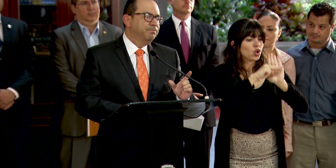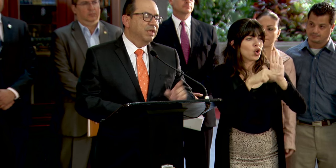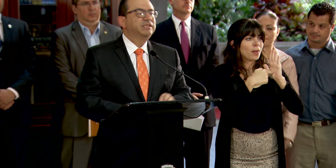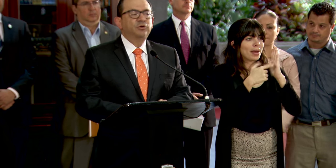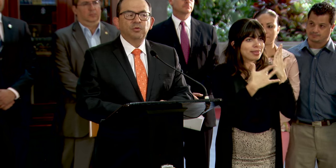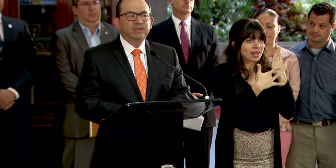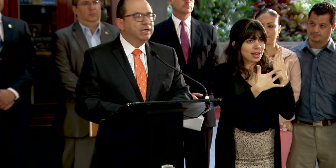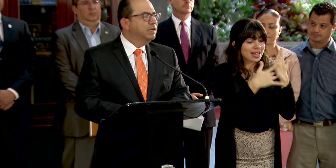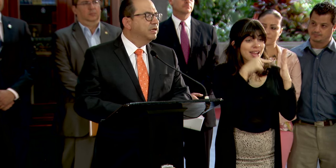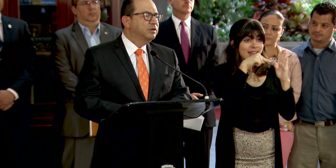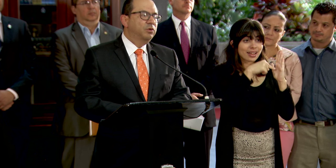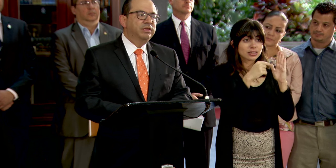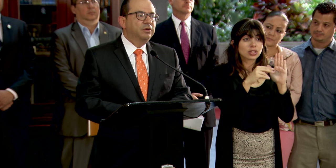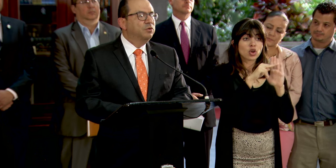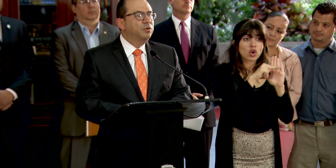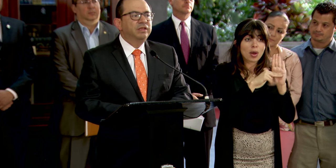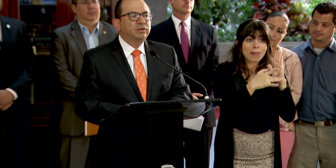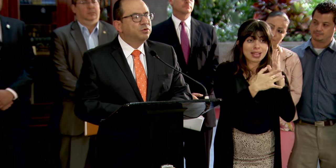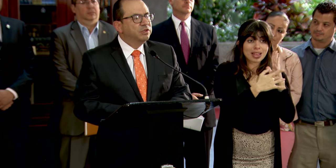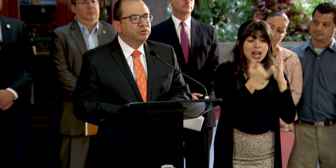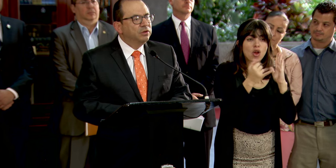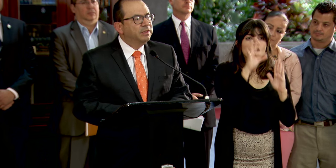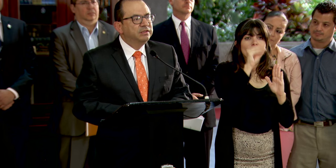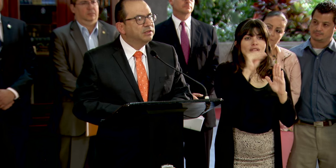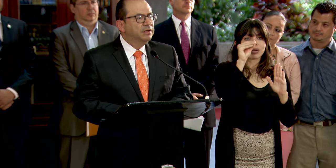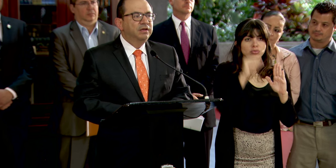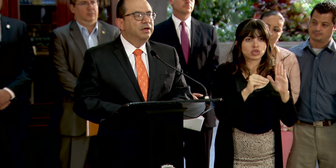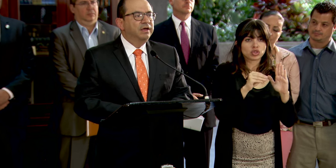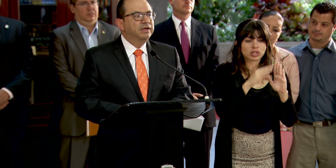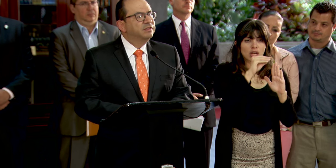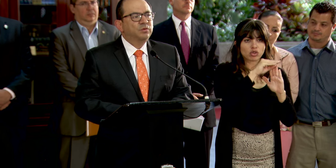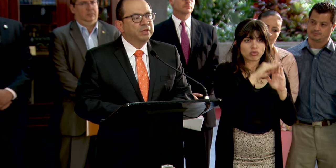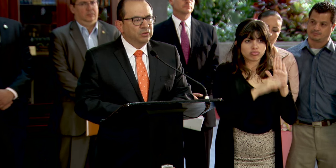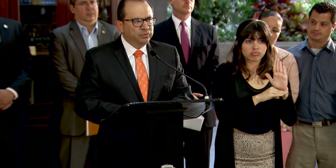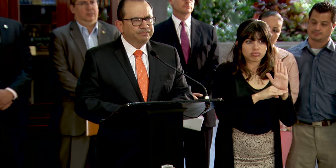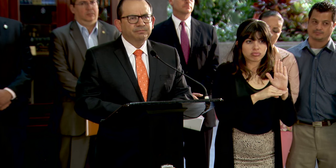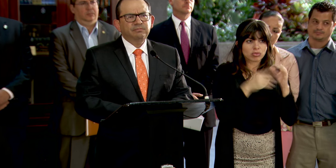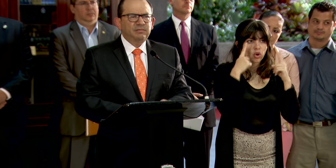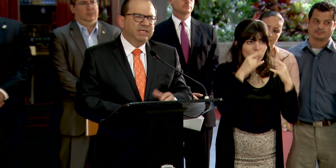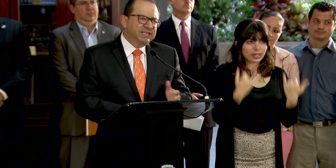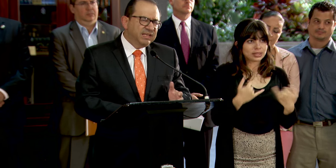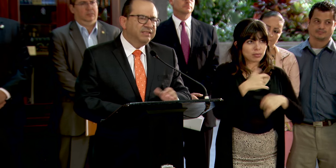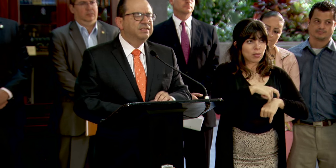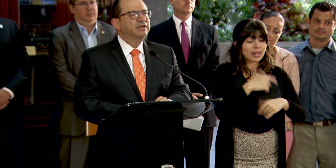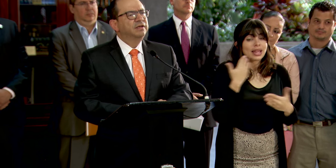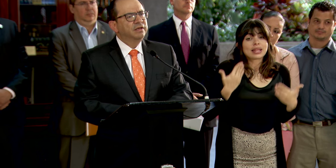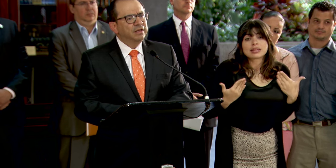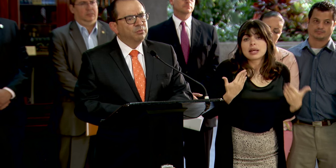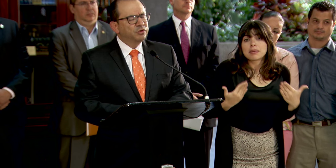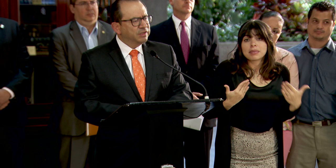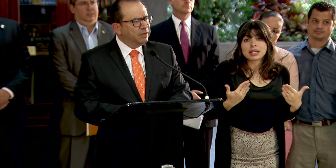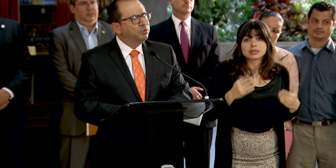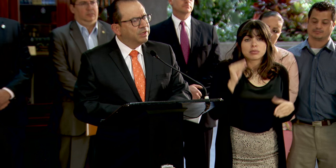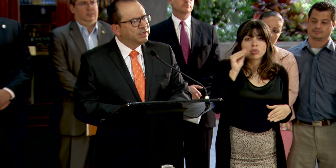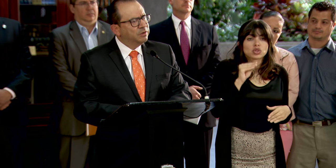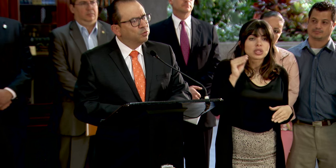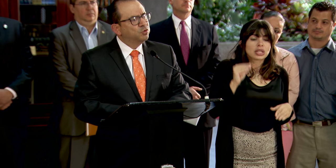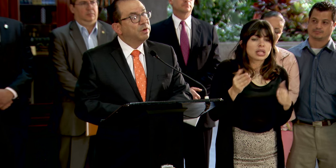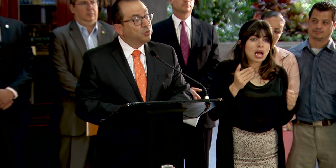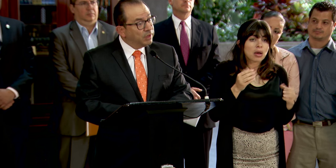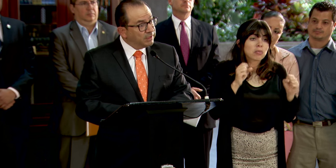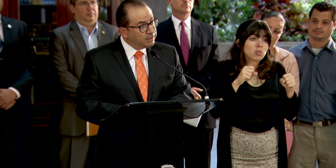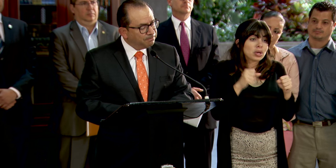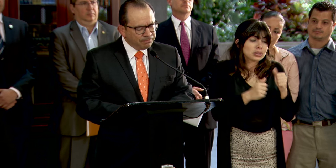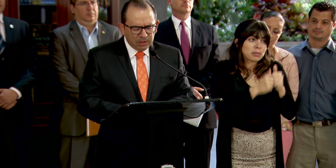técnica. Esa norma técnica se encuentra en un 90% de avance en este momento. Quizás el porcentaje podría ser